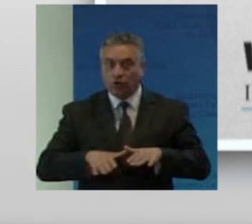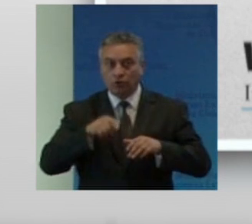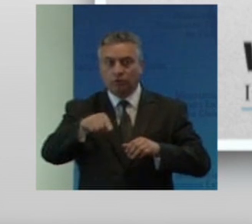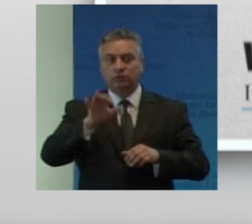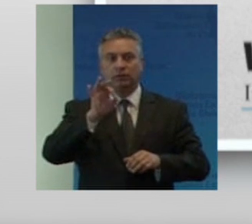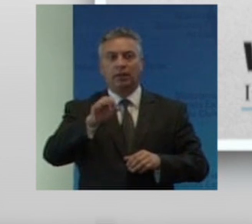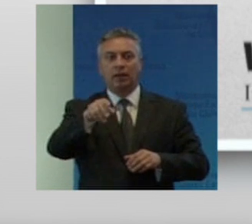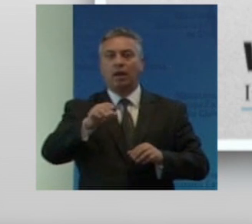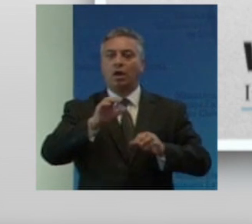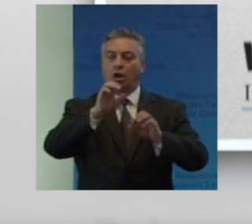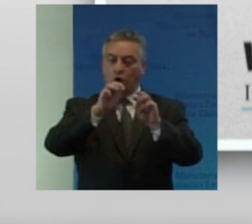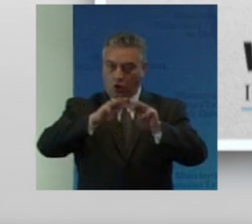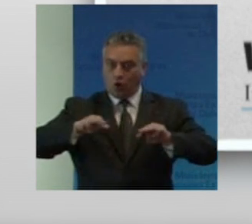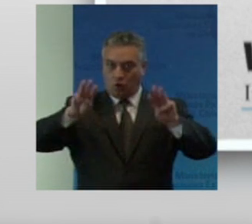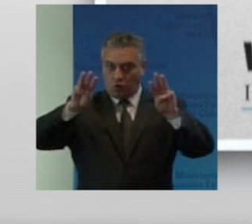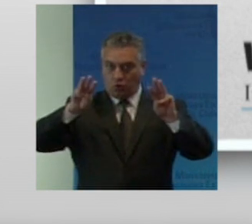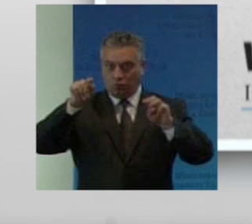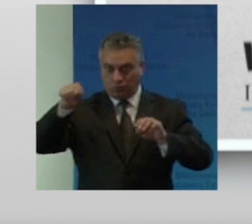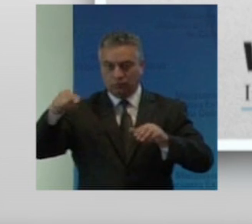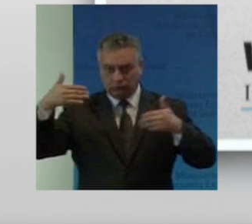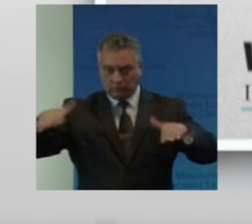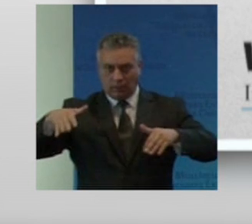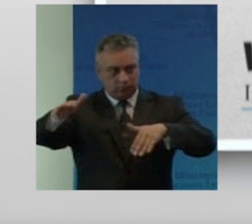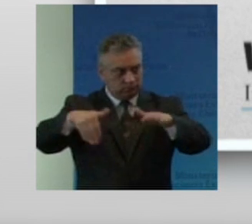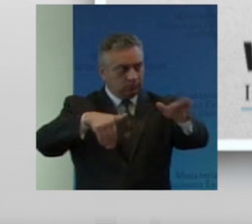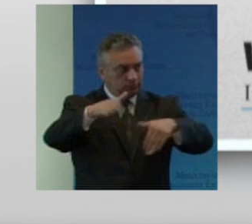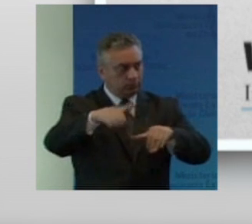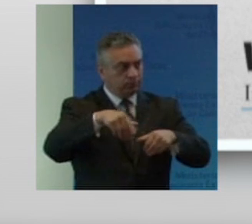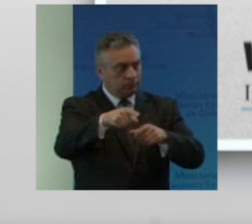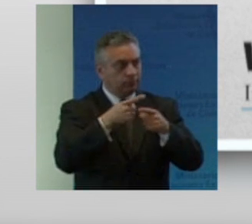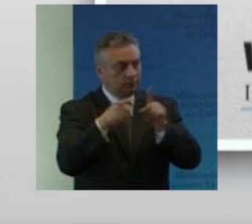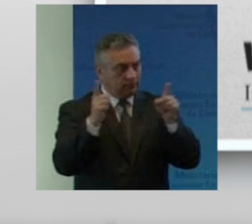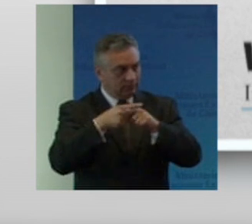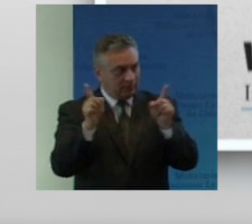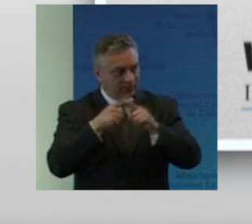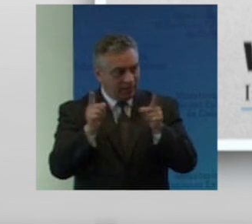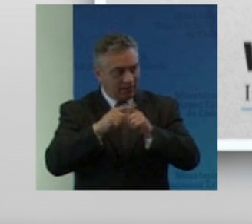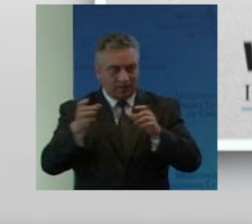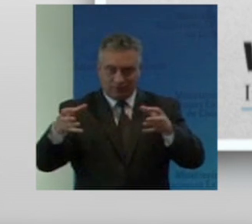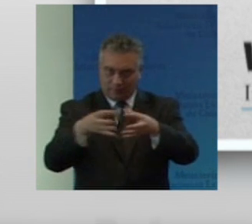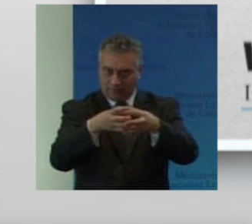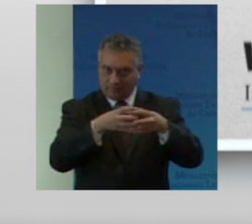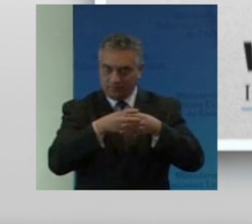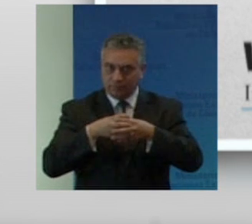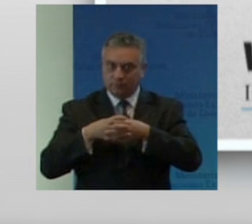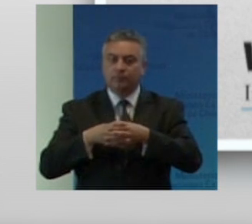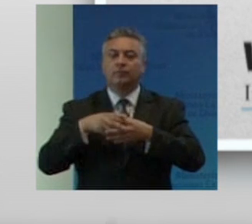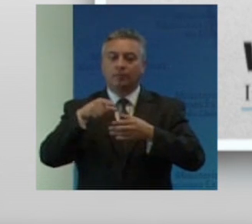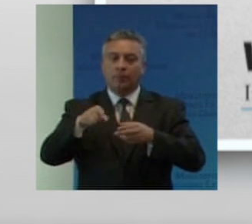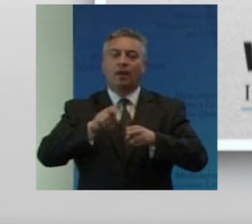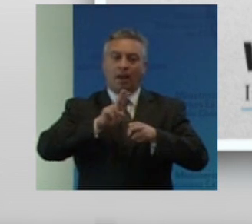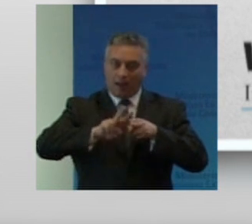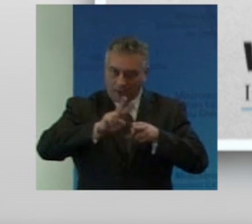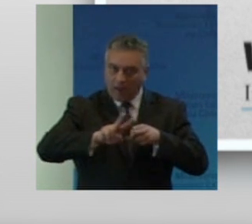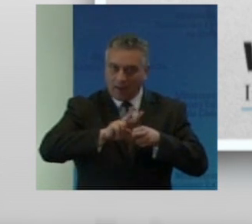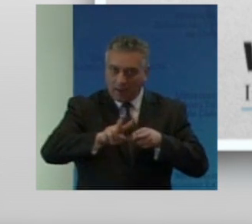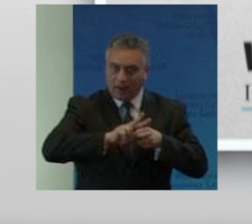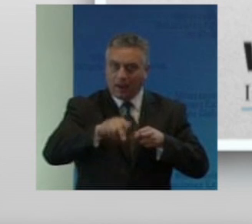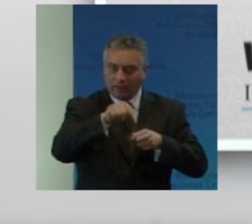reunido a grupos diferentes de interés para hacer contribuciones